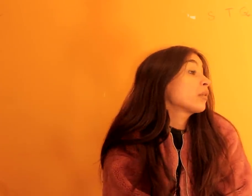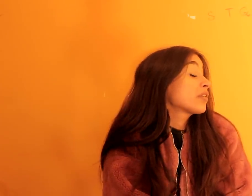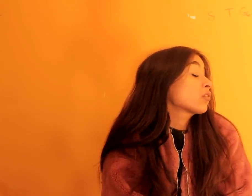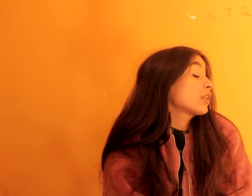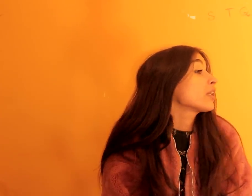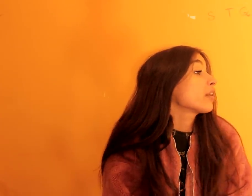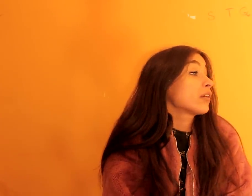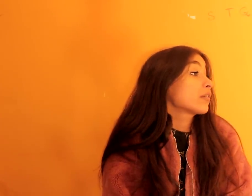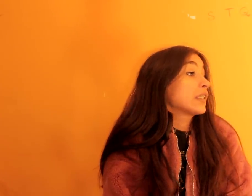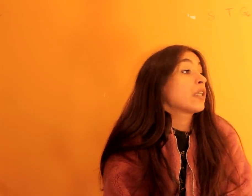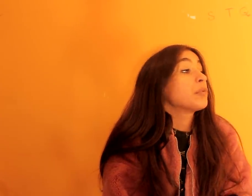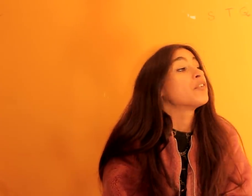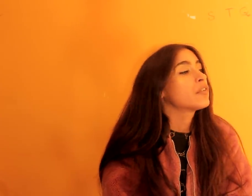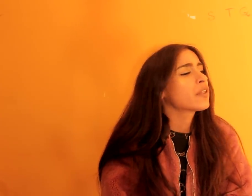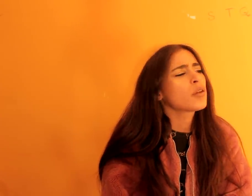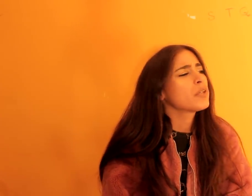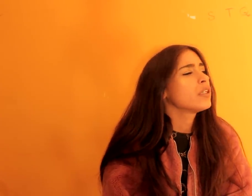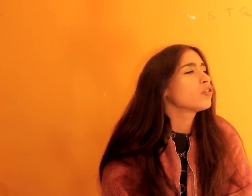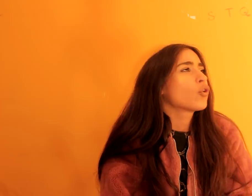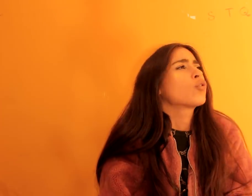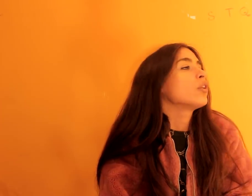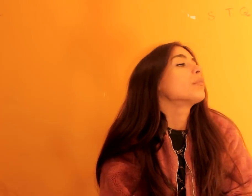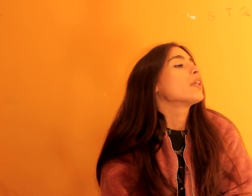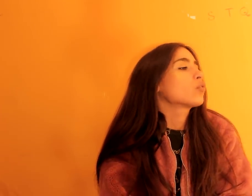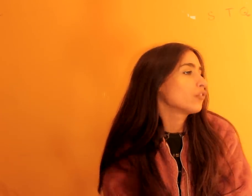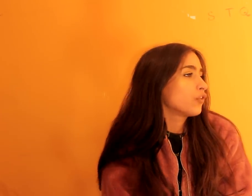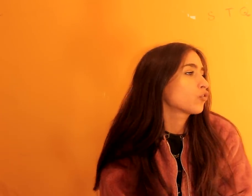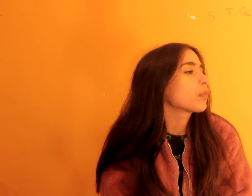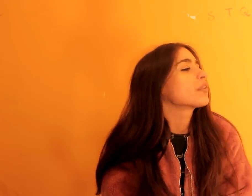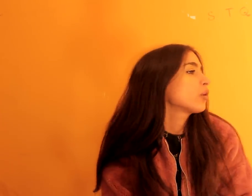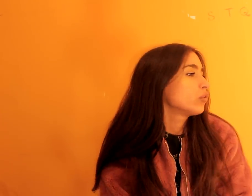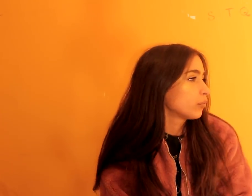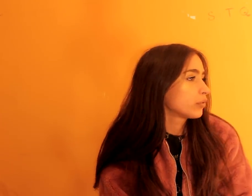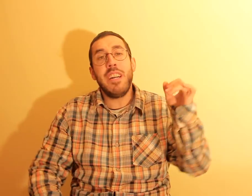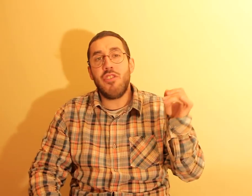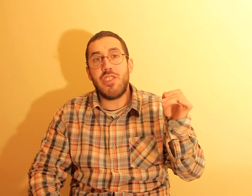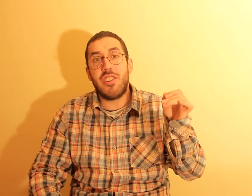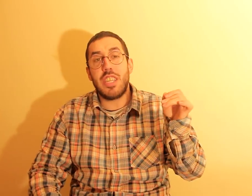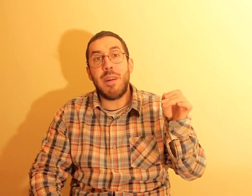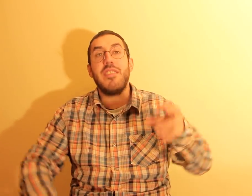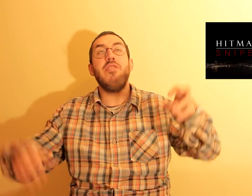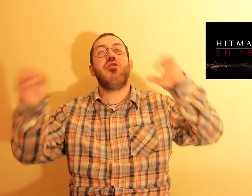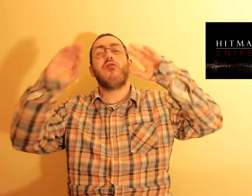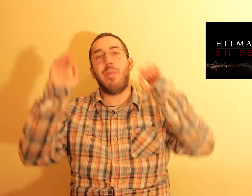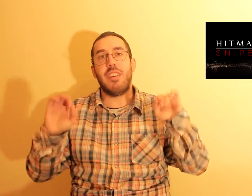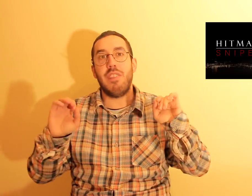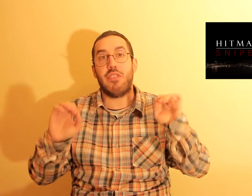a passagem de ano em casa, sem nada para fazer, digam-me aí jogos e aplicações fixas para passar o tempo. Para os jogos desta semana tem jogos espetaculares.